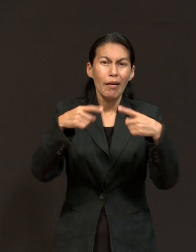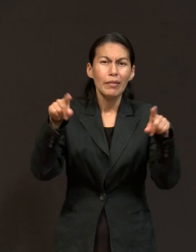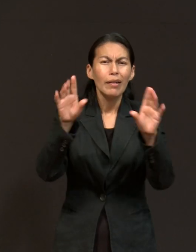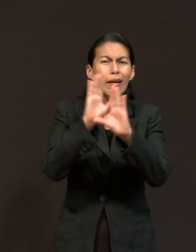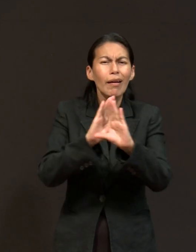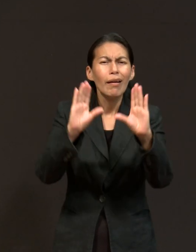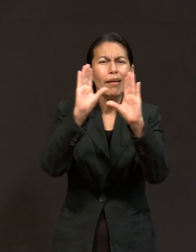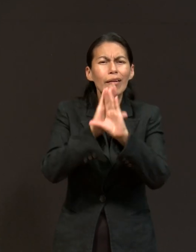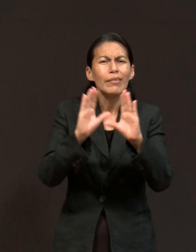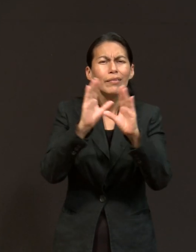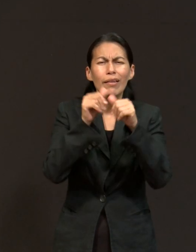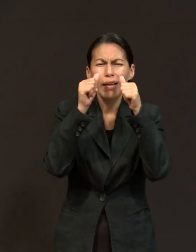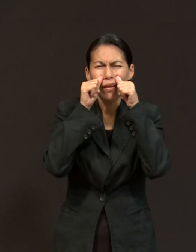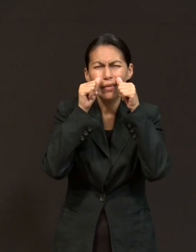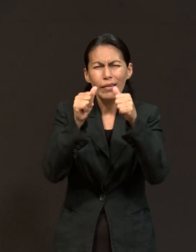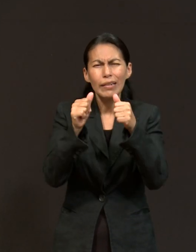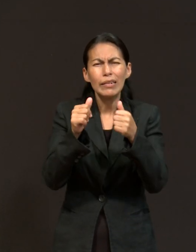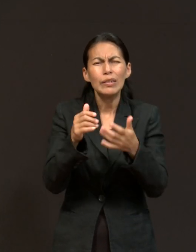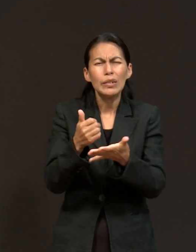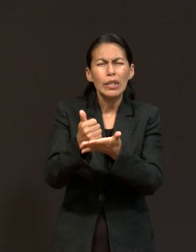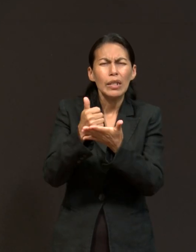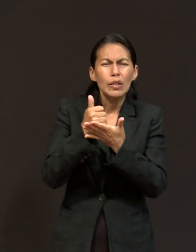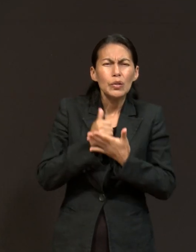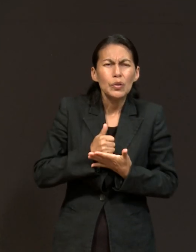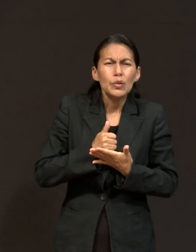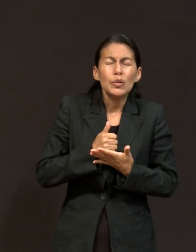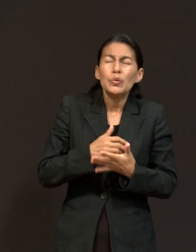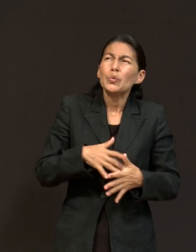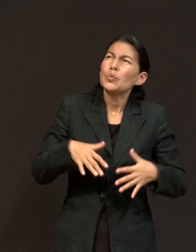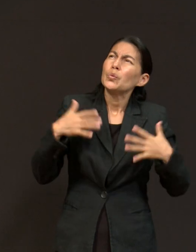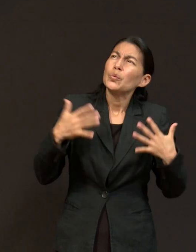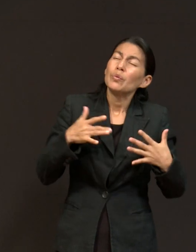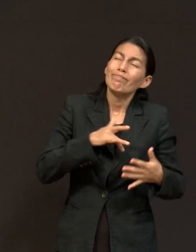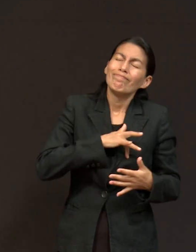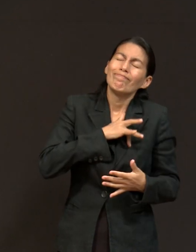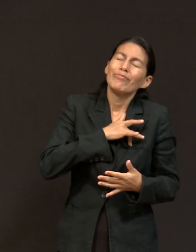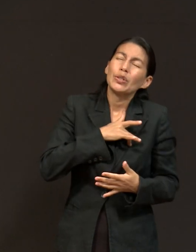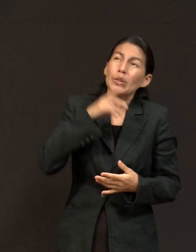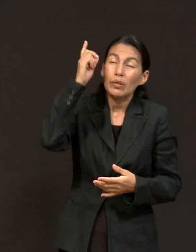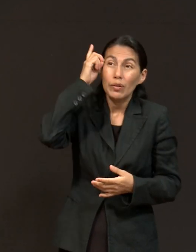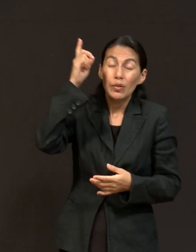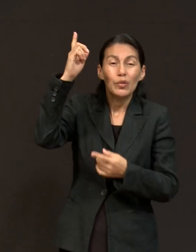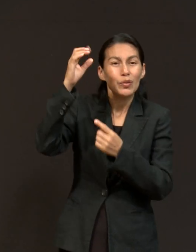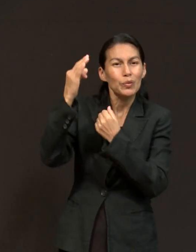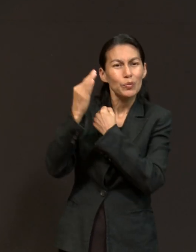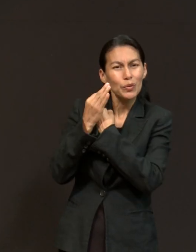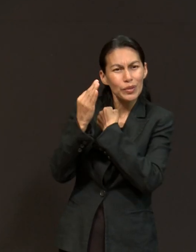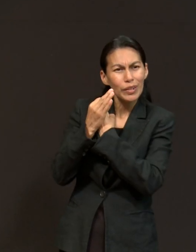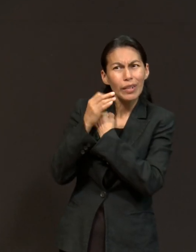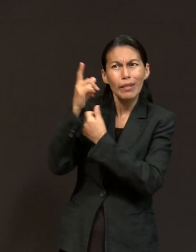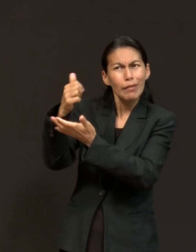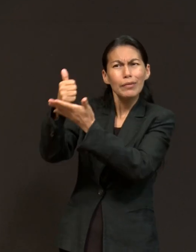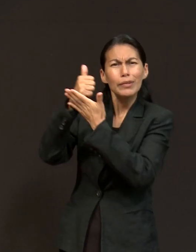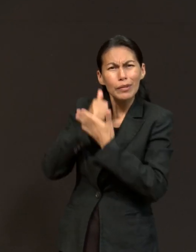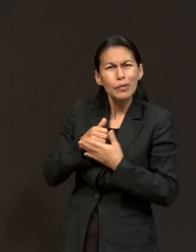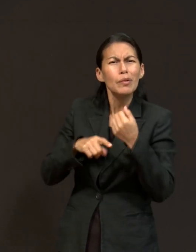a escuchar una melodía que nos va a inspirar a buscar en Dios nuestro refugio y fortaleza, nuestro pronto